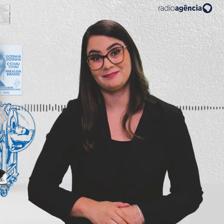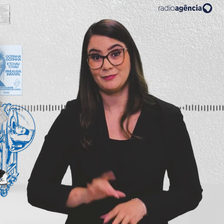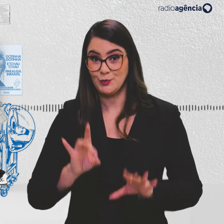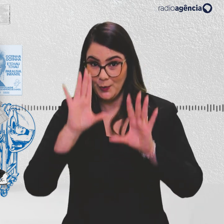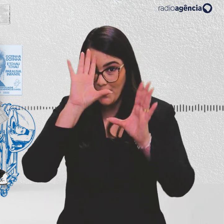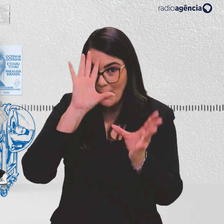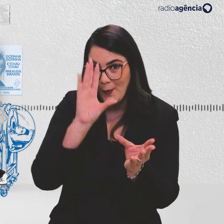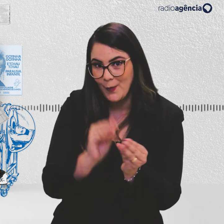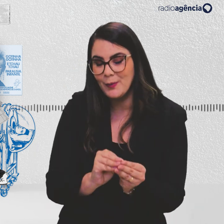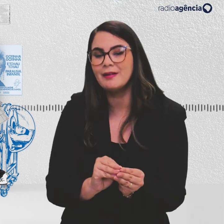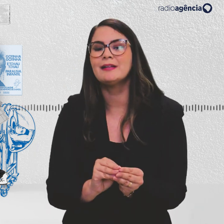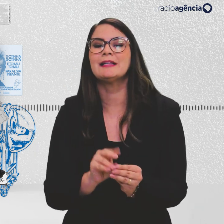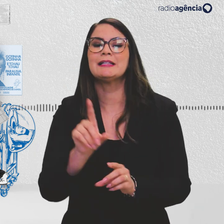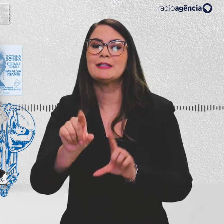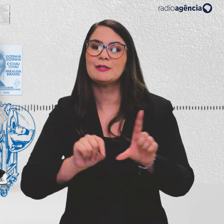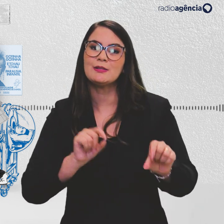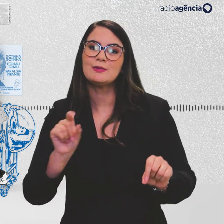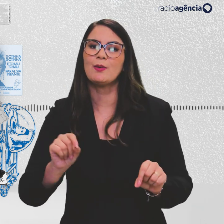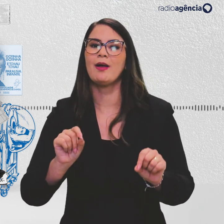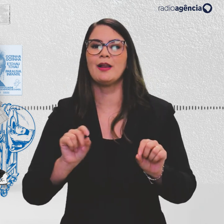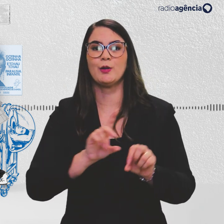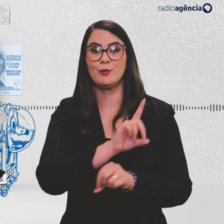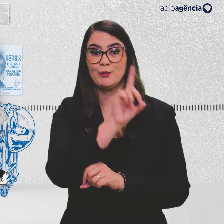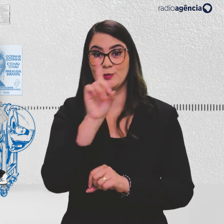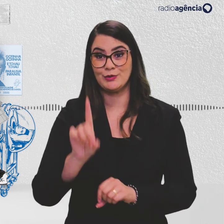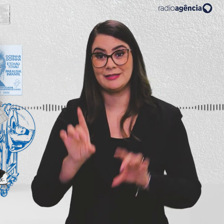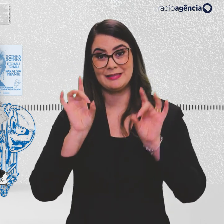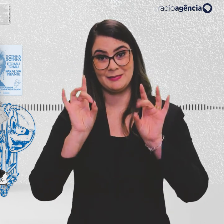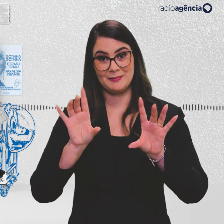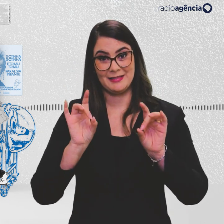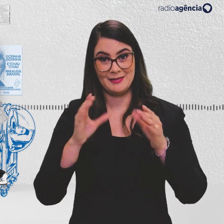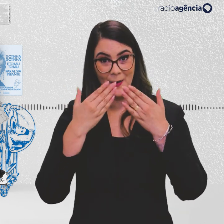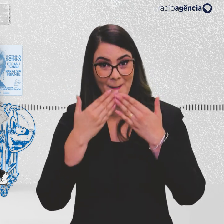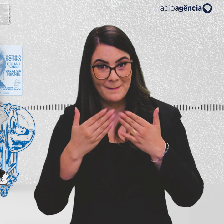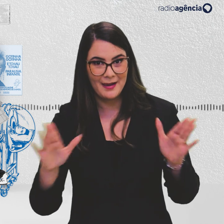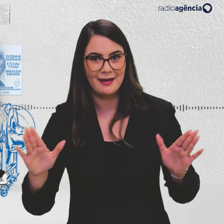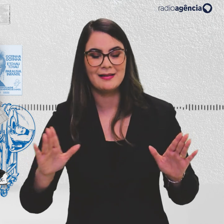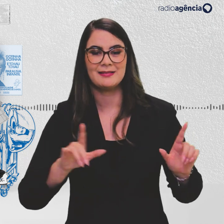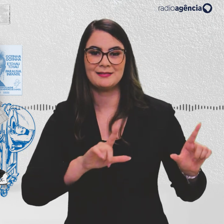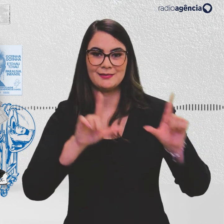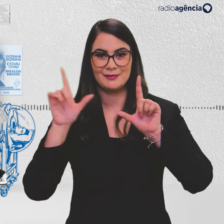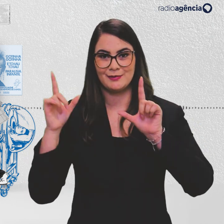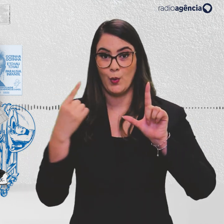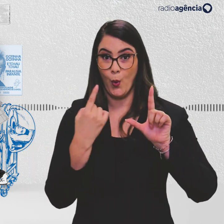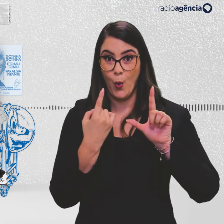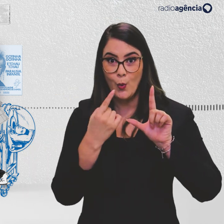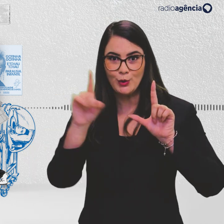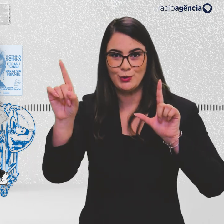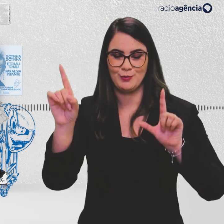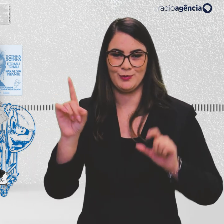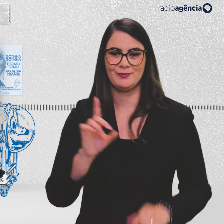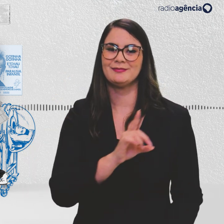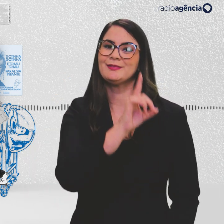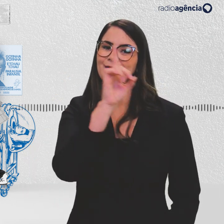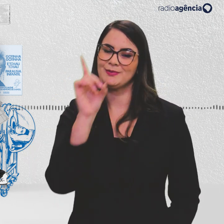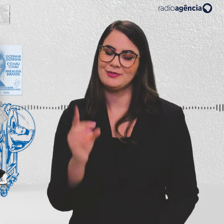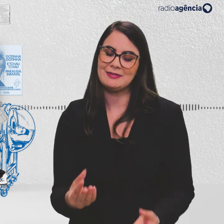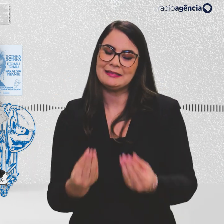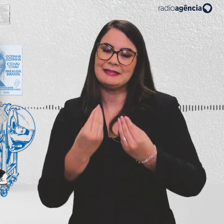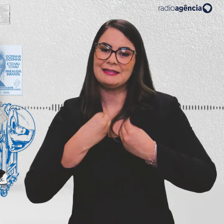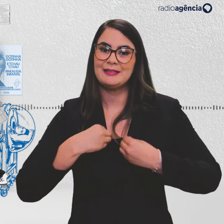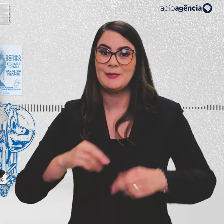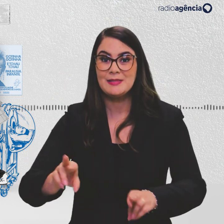chave de ouro, a gente escolheu uma data especial para lançar esse último episódio. Um dia que trouxe